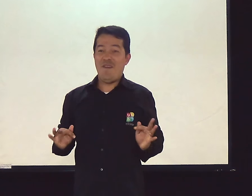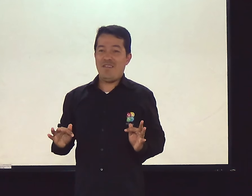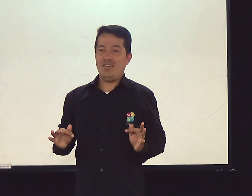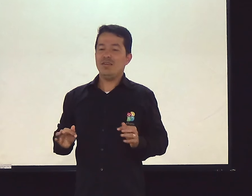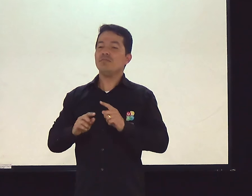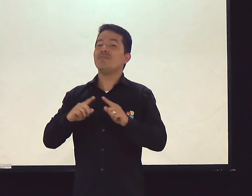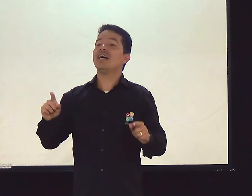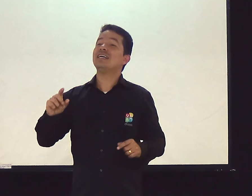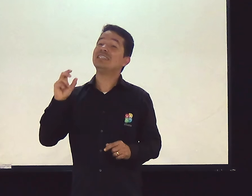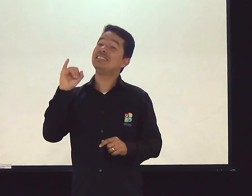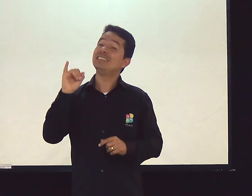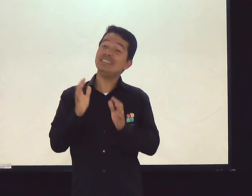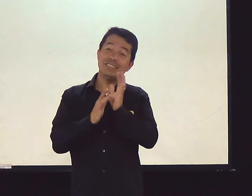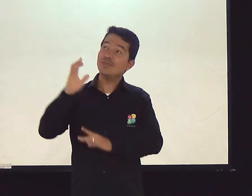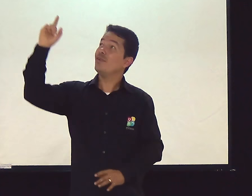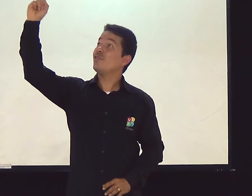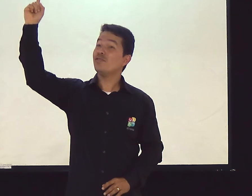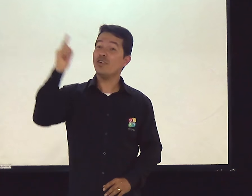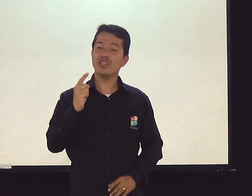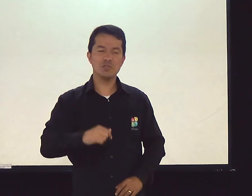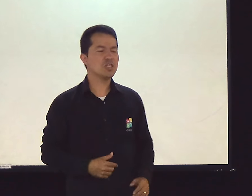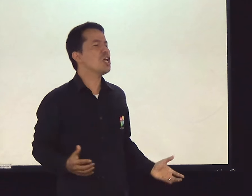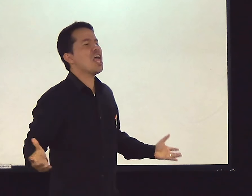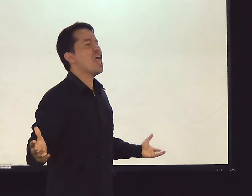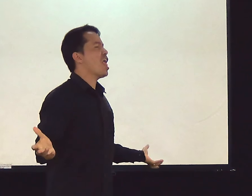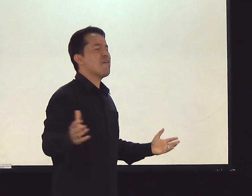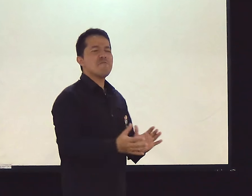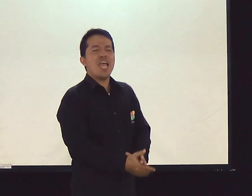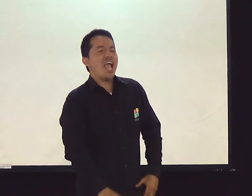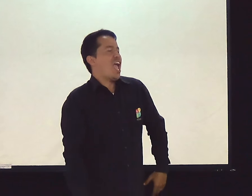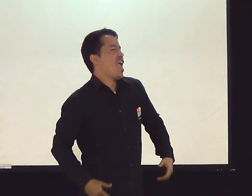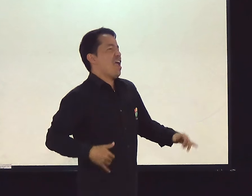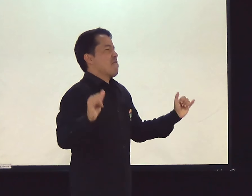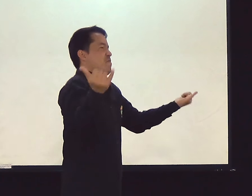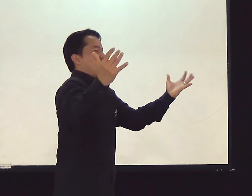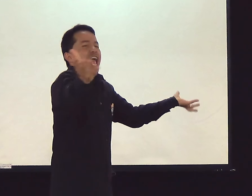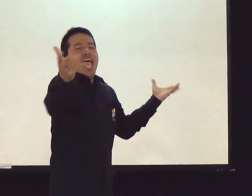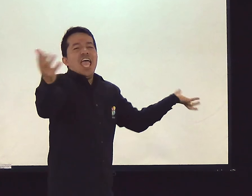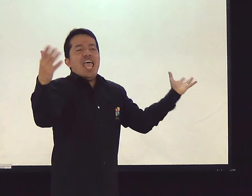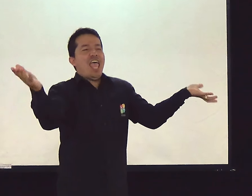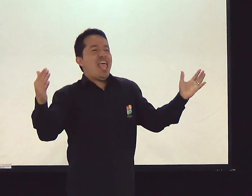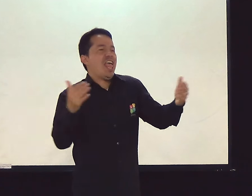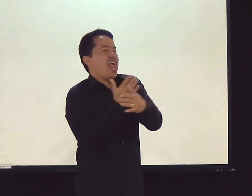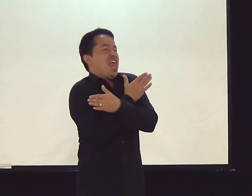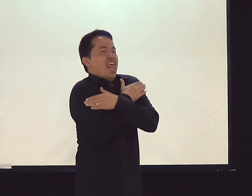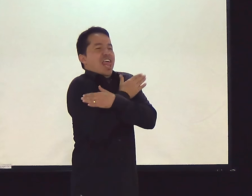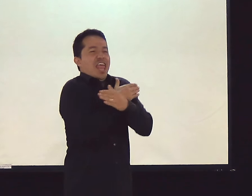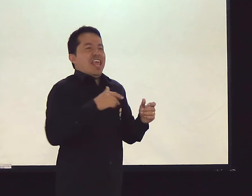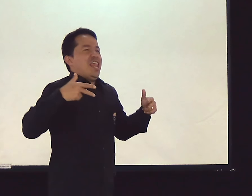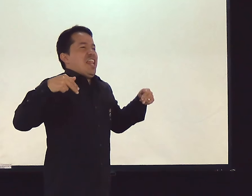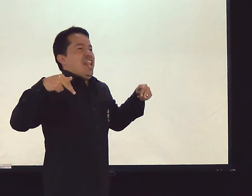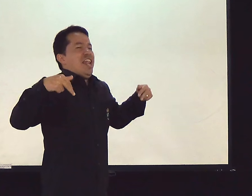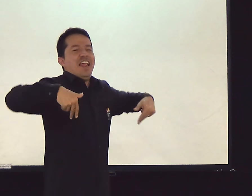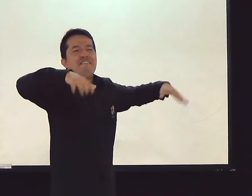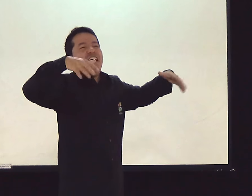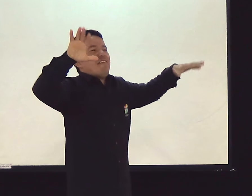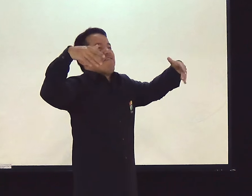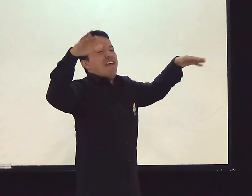fica feliz. Mas ele volta. E você está aí. Ah, essa vida é tão boa. Vou aproveitar.